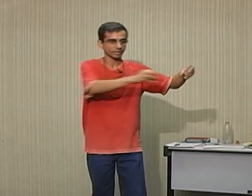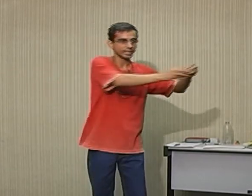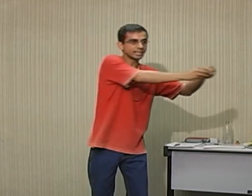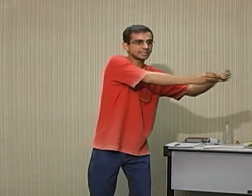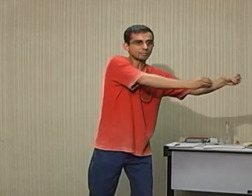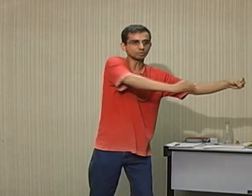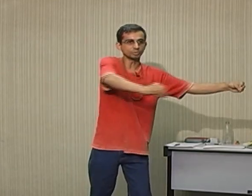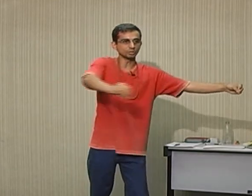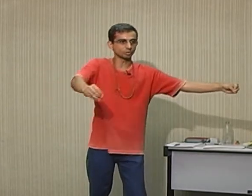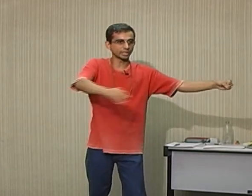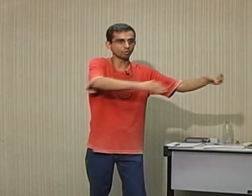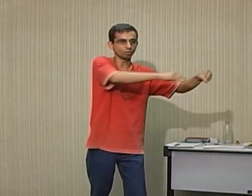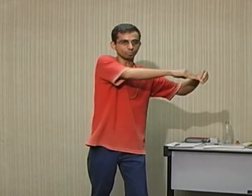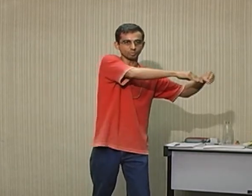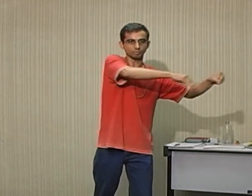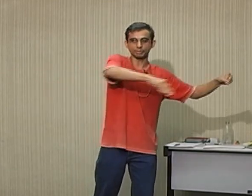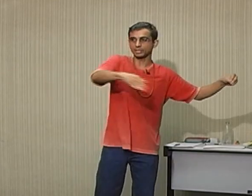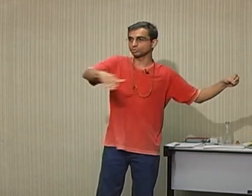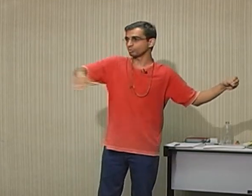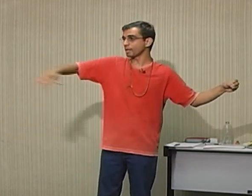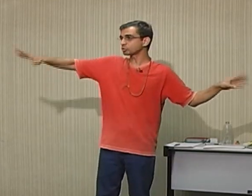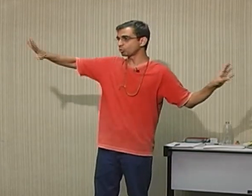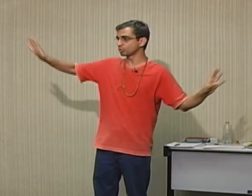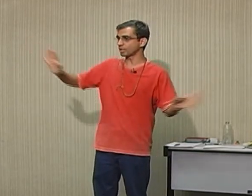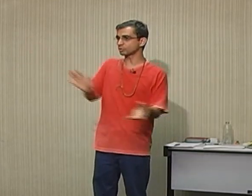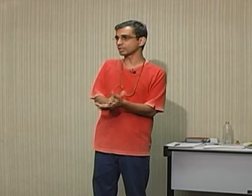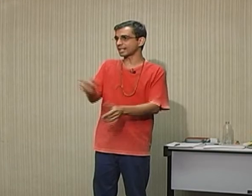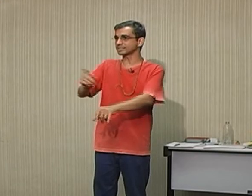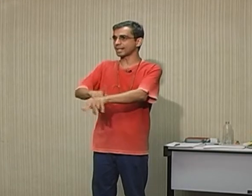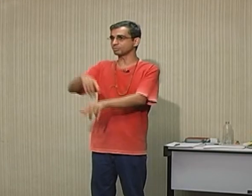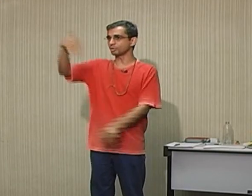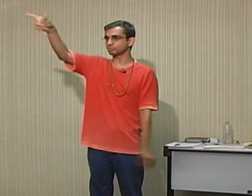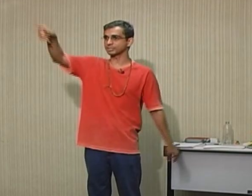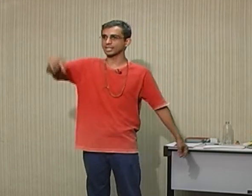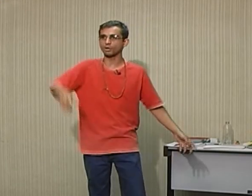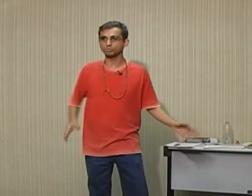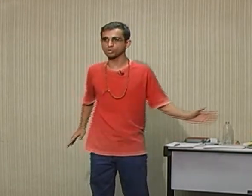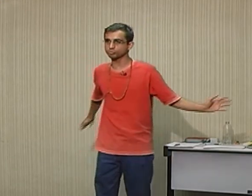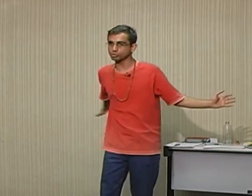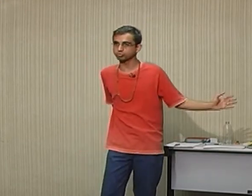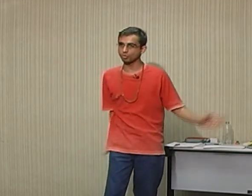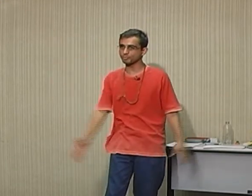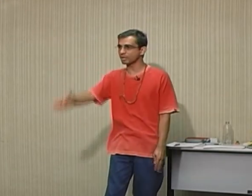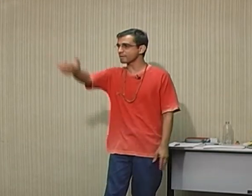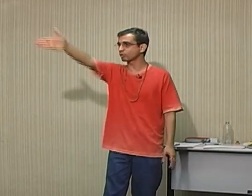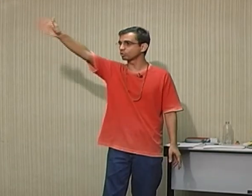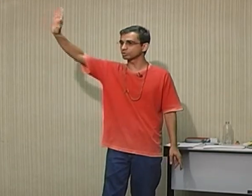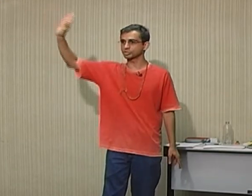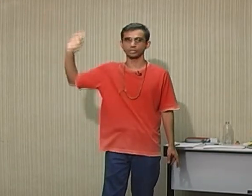Esse caminho mínimo, que é o pegando mais curto, ah, tô atrasado, meu ônibus vai sair